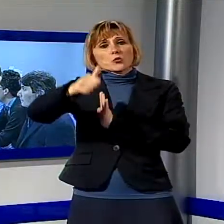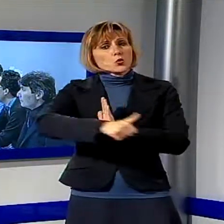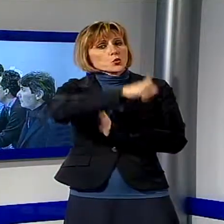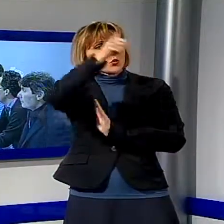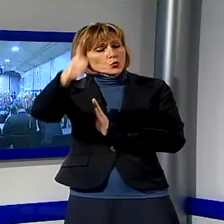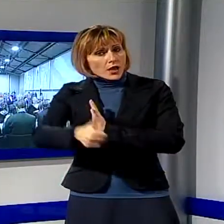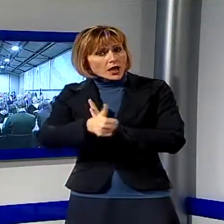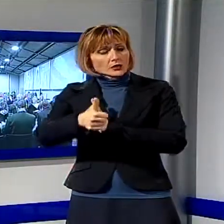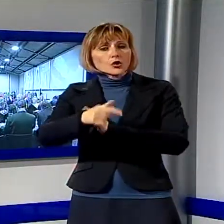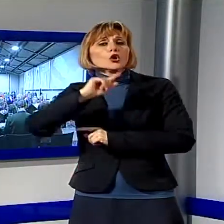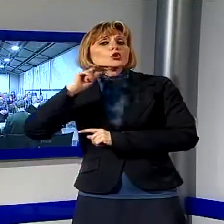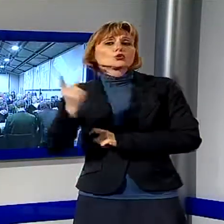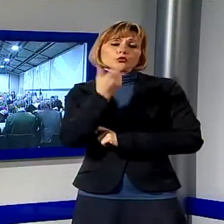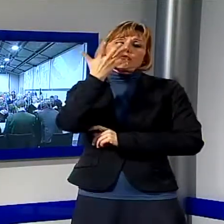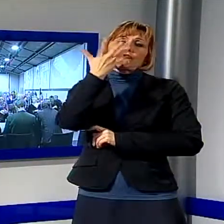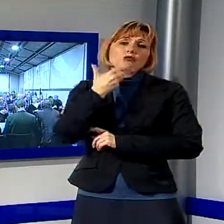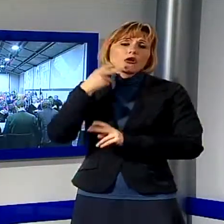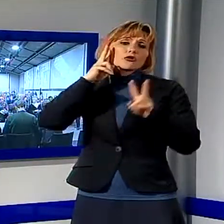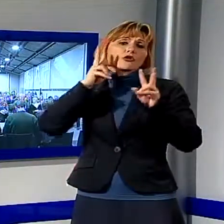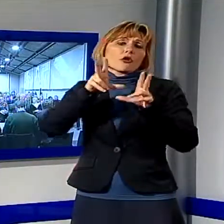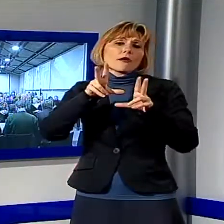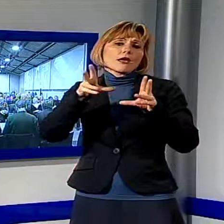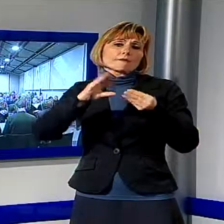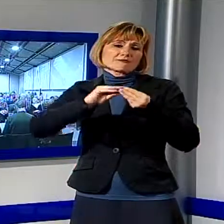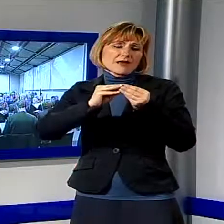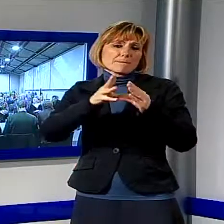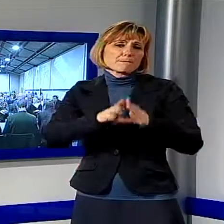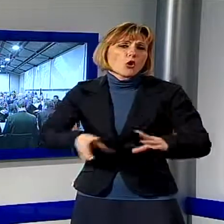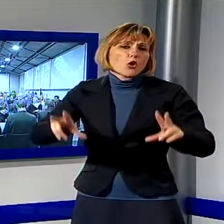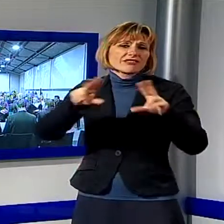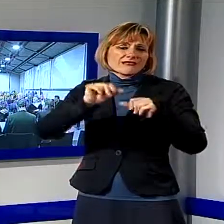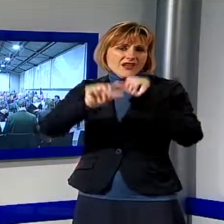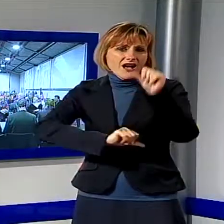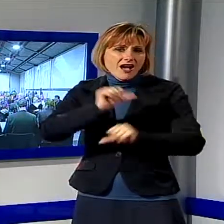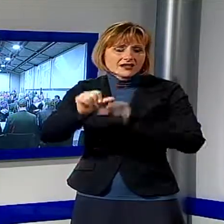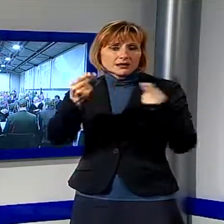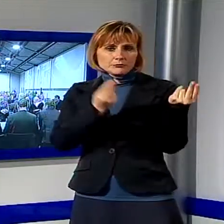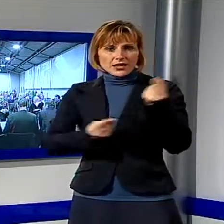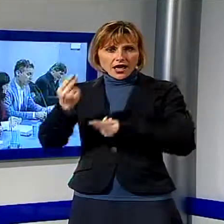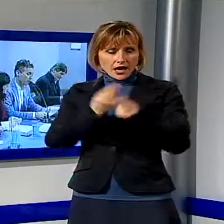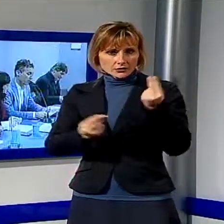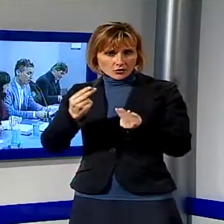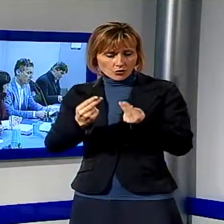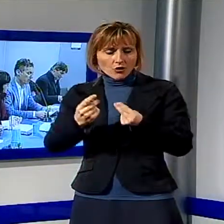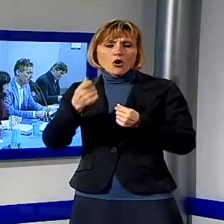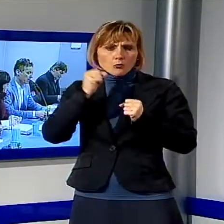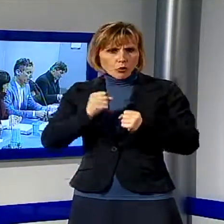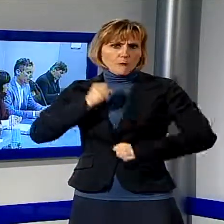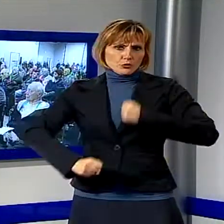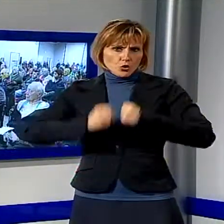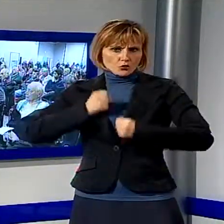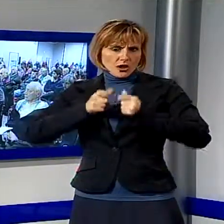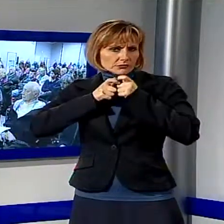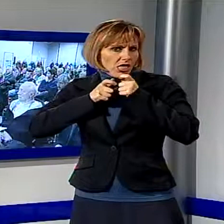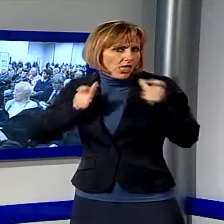il comparto chiede a gran voce la revisione del piano affermando che se sarà necessario non si esiterà a fare la voce grossa nelle